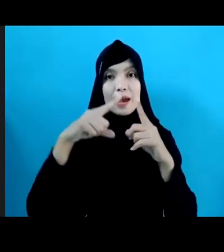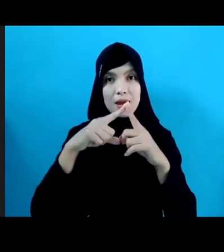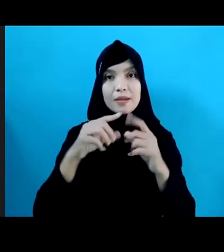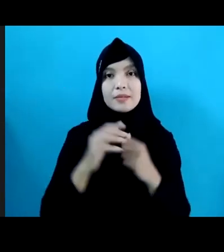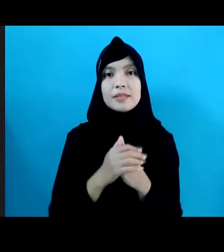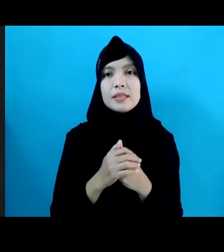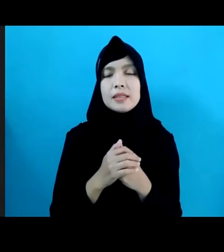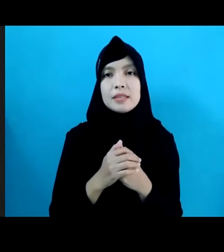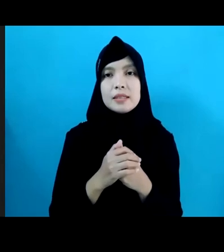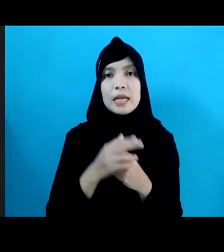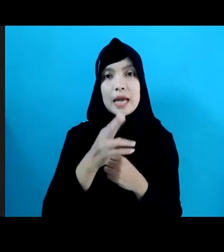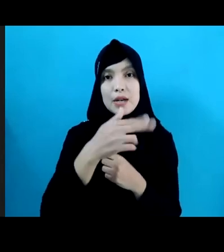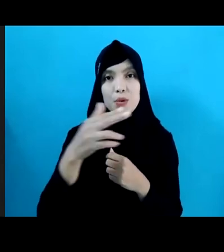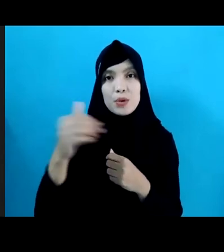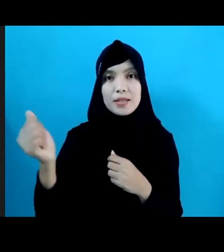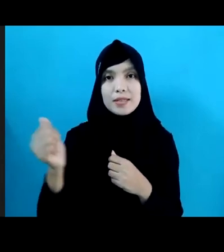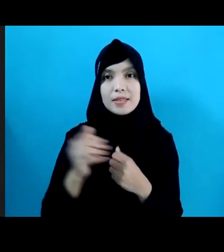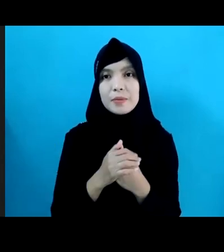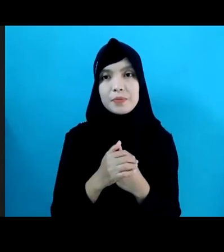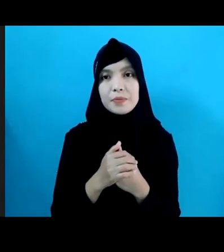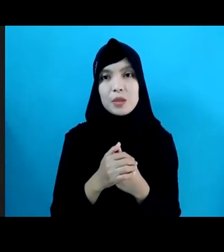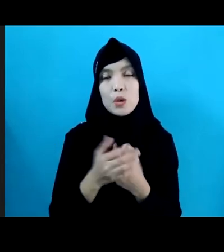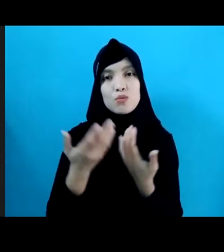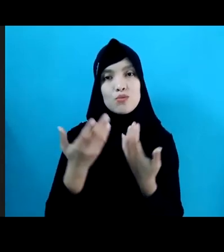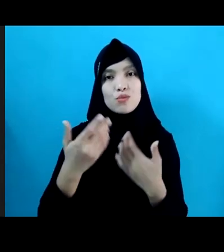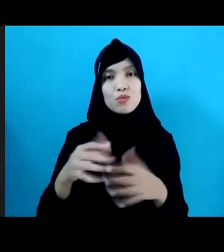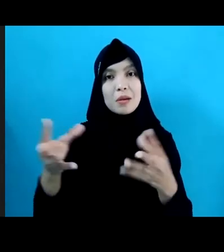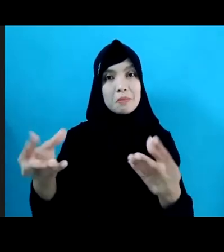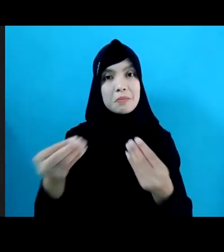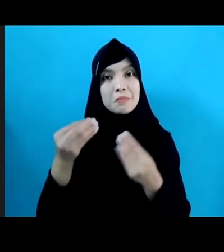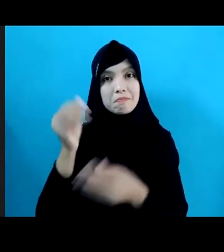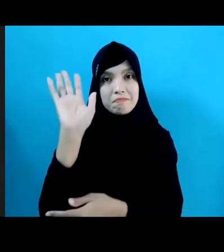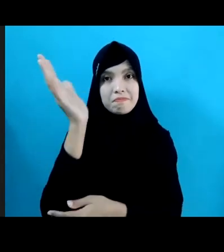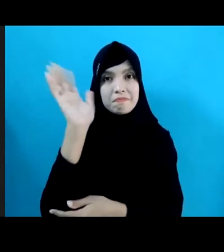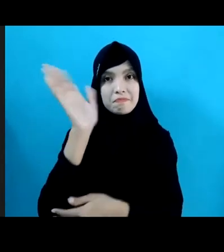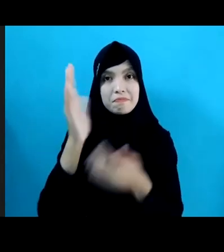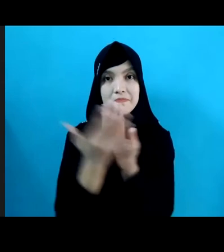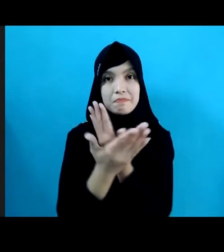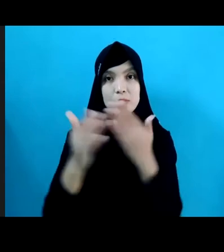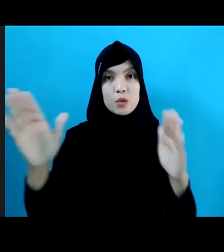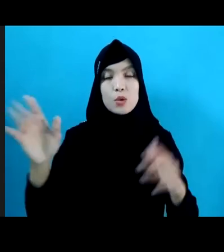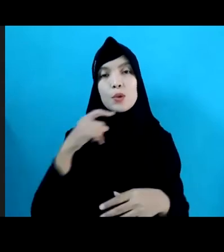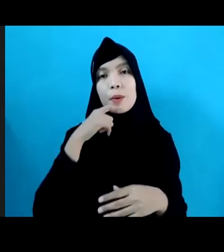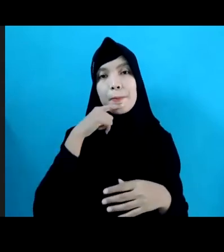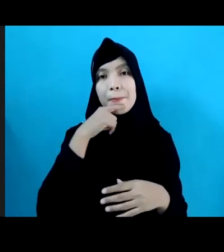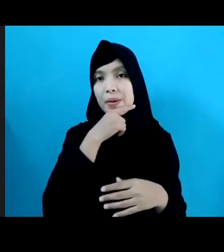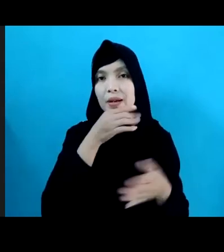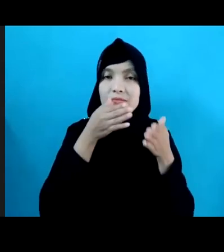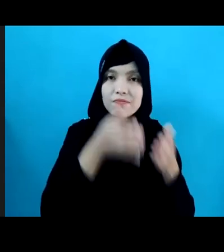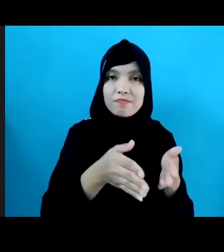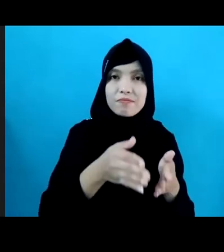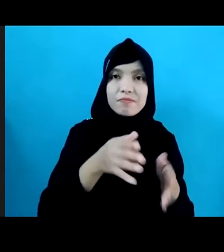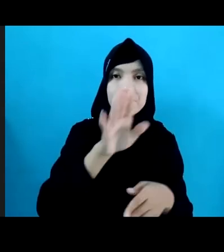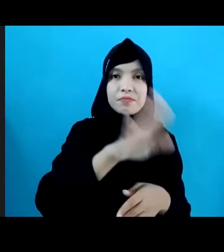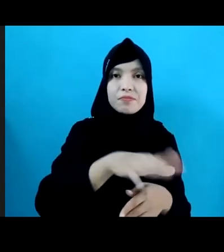Anak Republik Indonesia Sudah memberikan sambutan dan pembukaannya Dalam pekan berpihak pada anak 2021